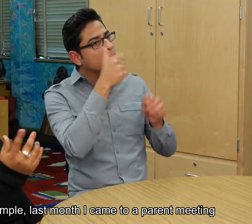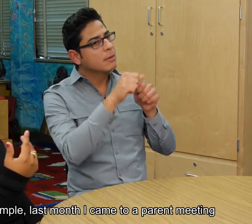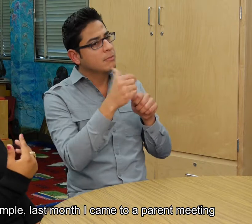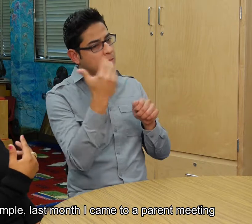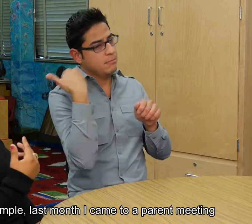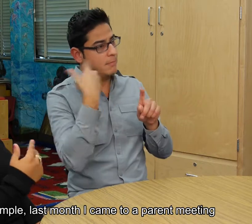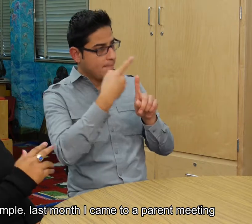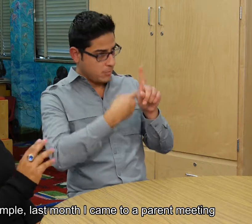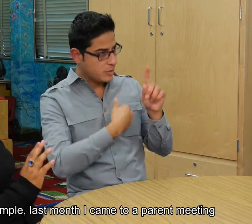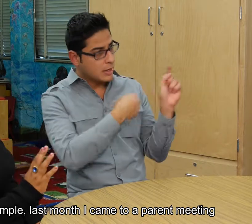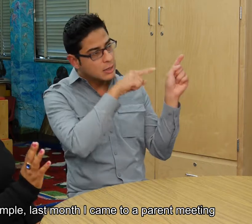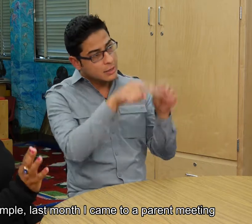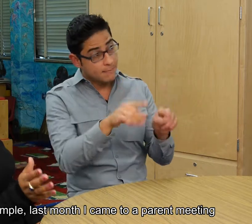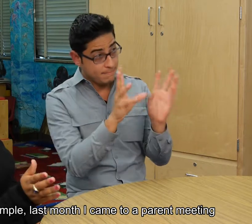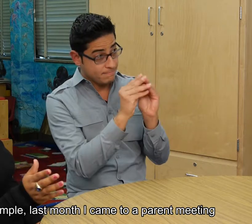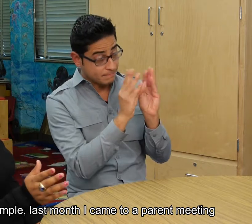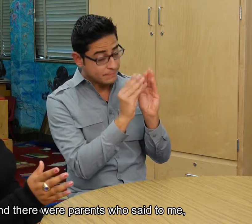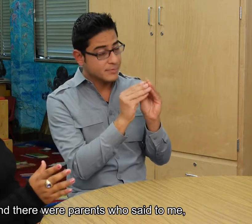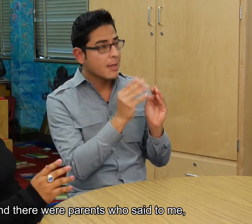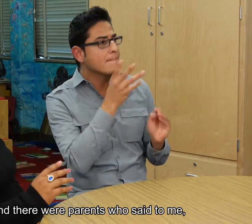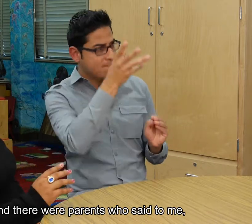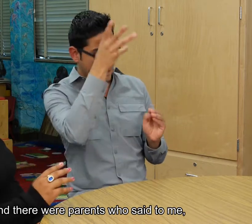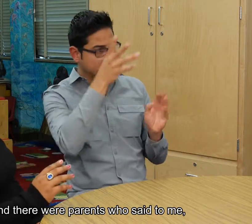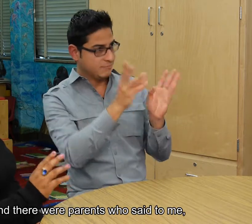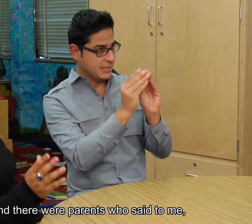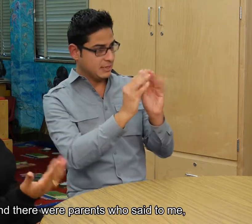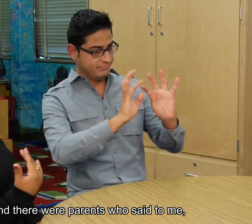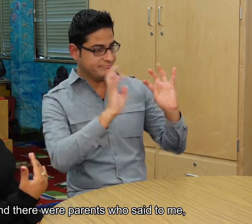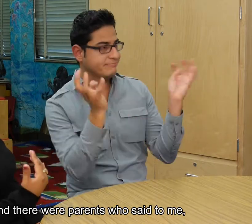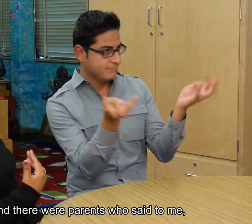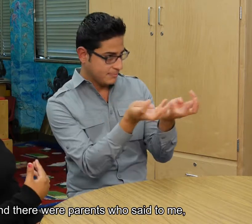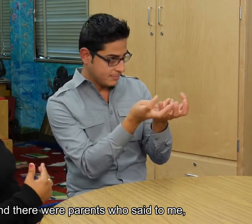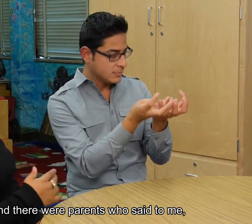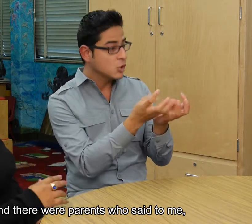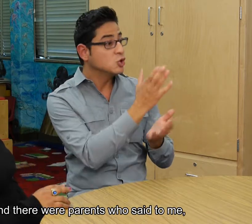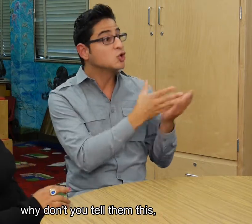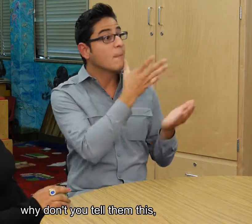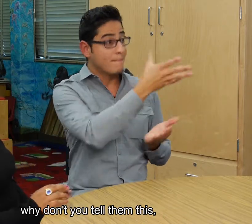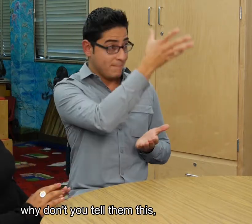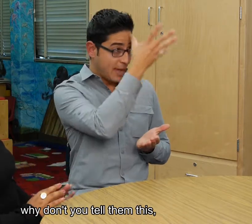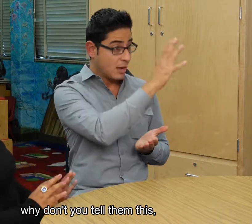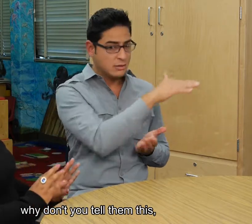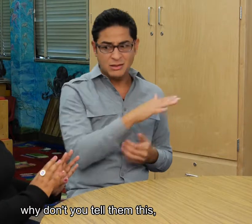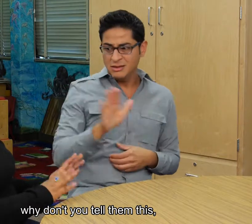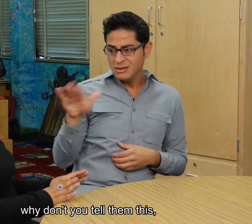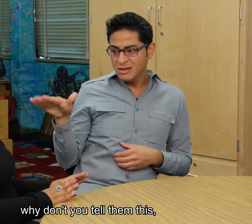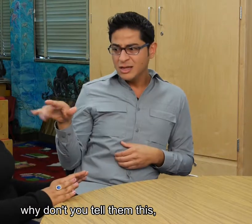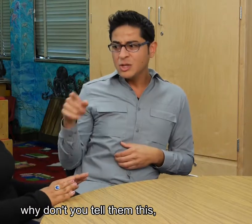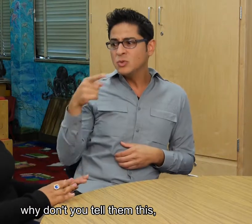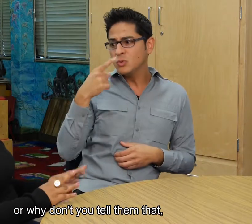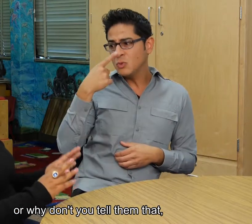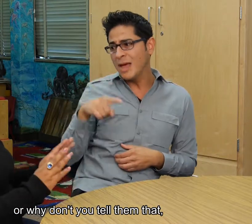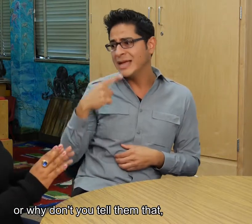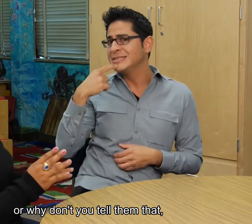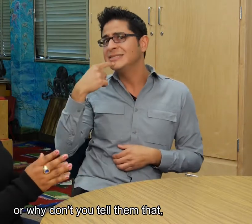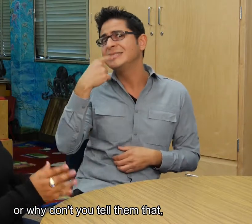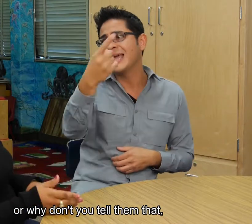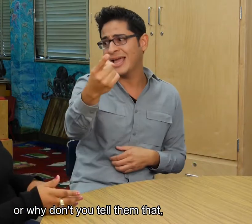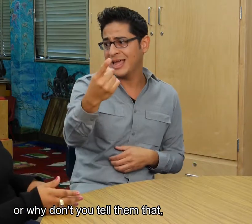a una reunión de padres, y, este, había padres que me decían, ¿por qué no le dice esto? ¿Por qué no le dice lo otro?